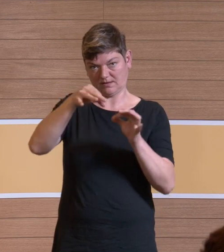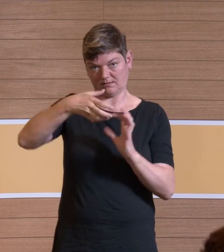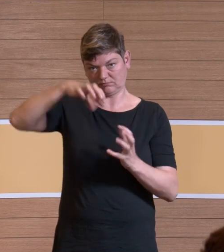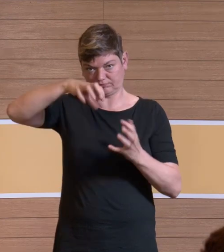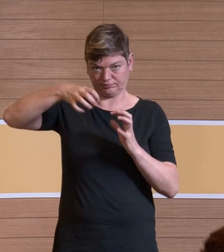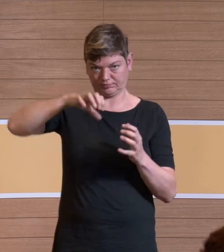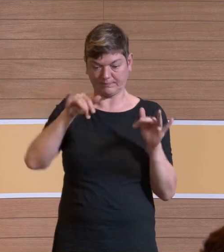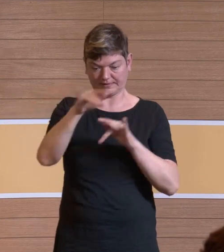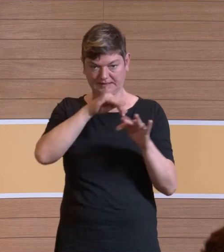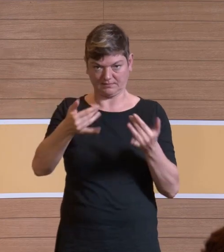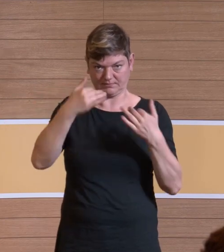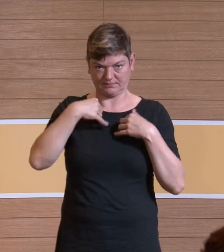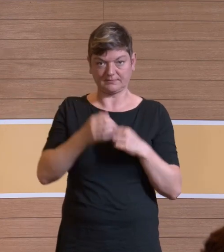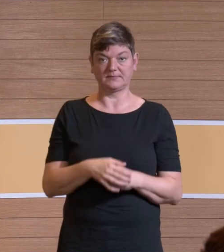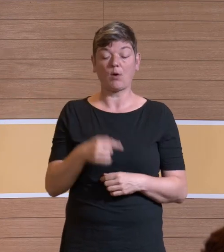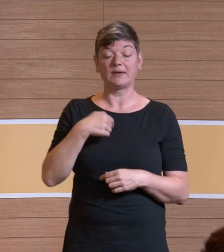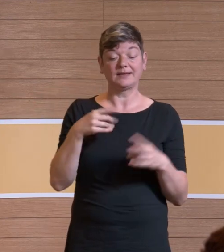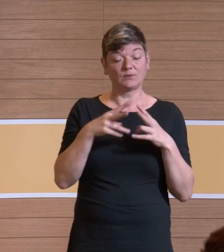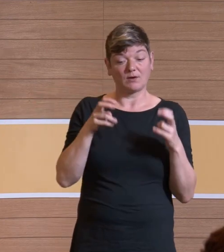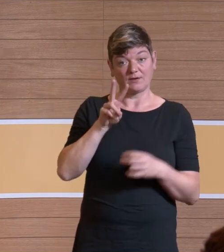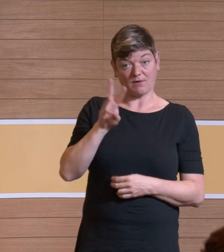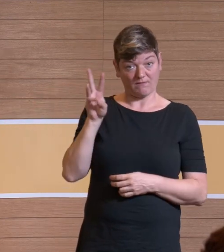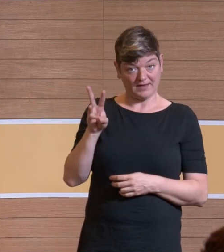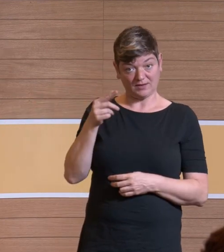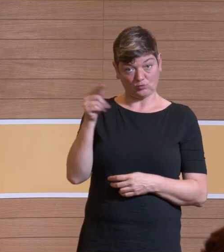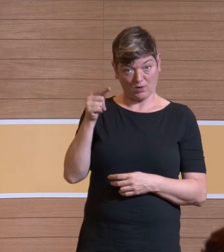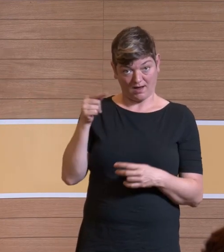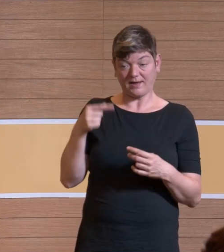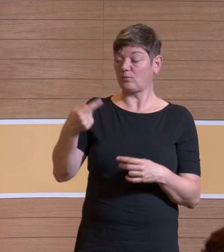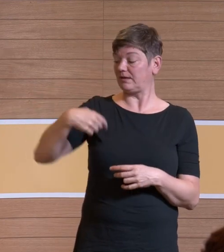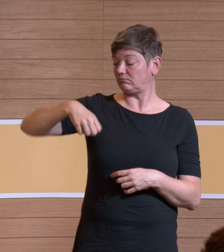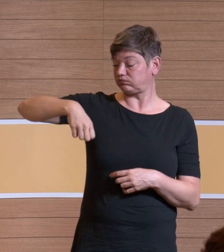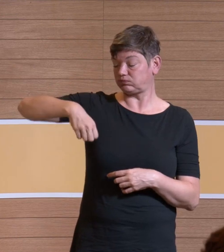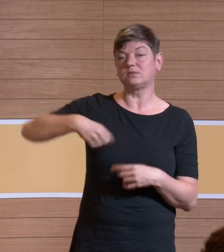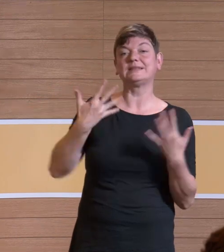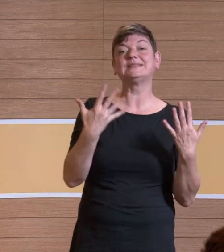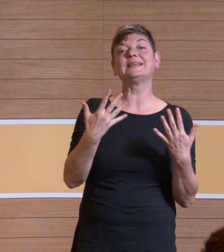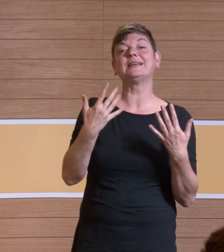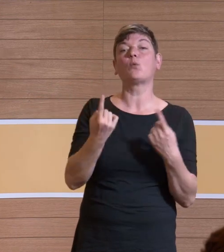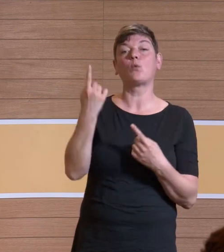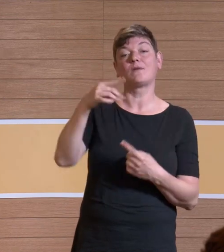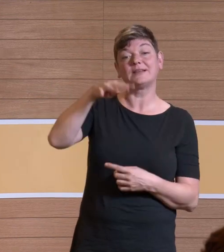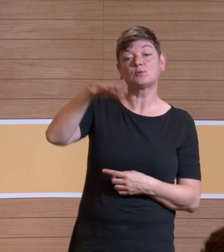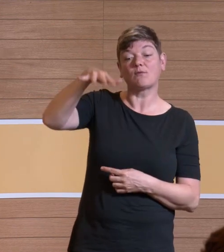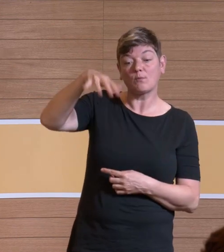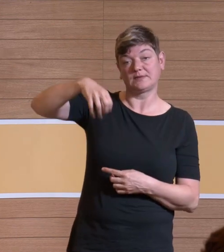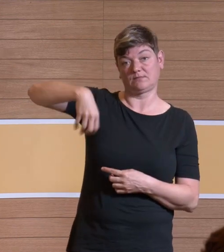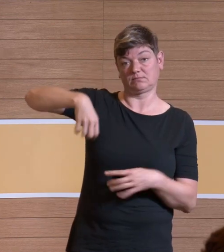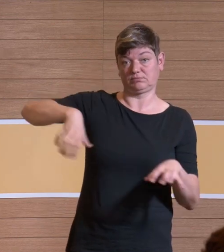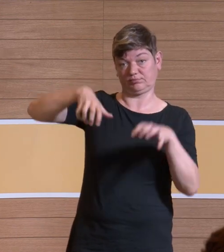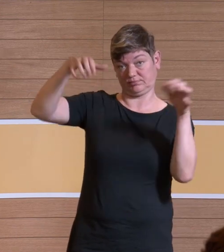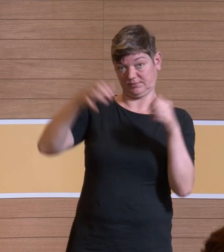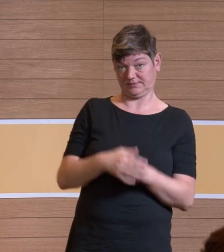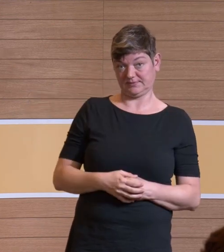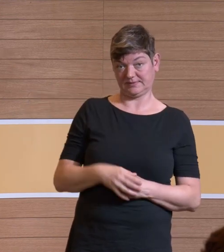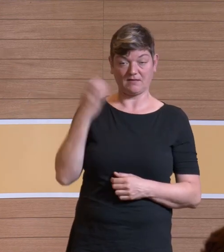so ein VW-Turan und hinten kommen ungefähr zwischen 10 hoch 14 und 10 hoch 15 aus dem Auspuff raus, damit Sie so eine Vorstellung